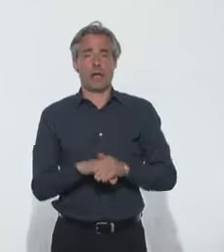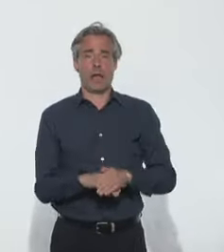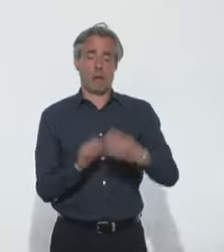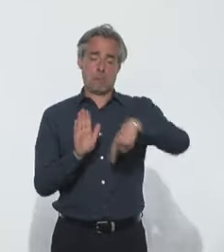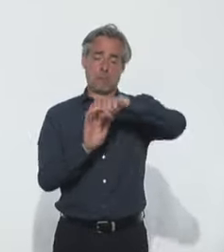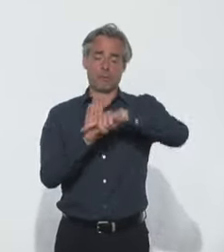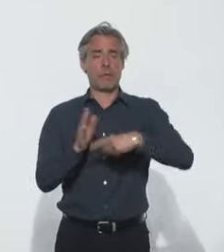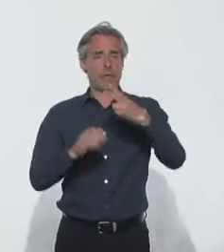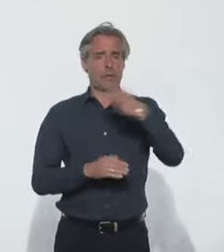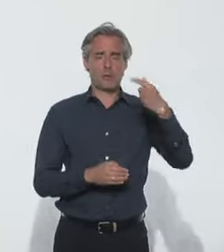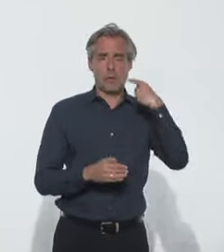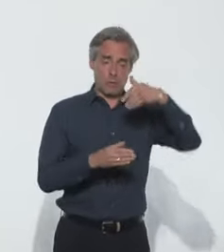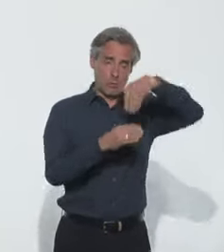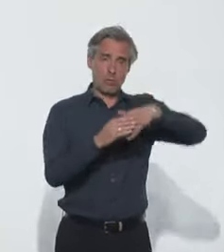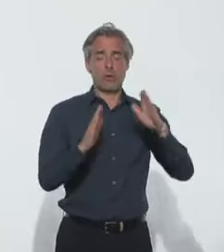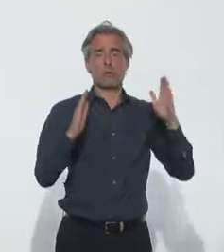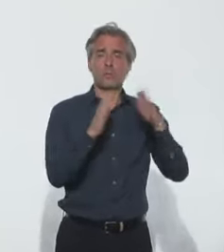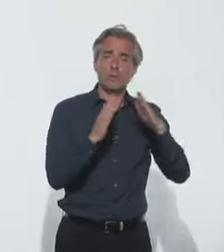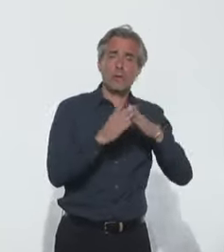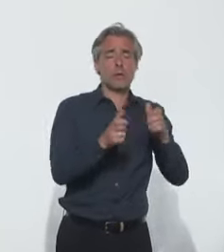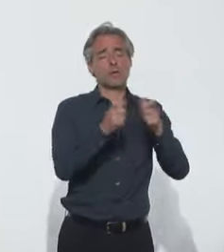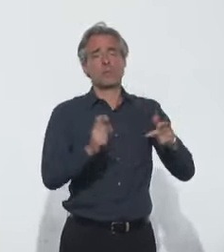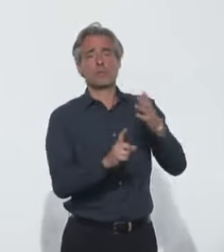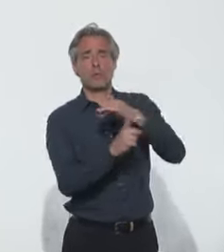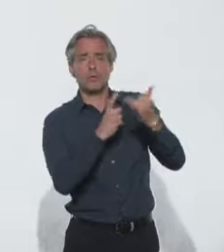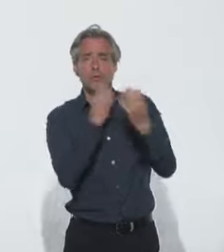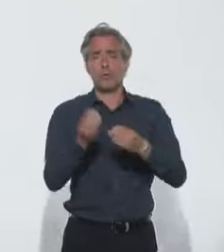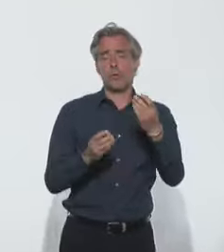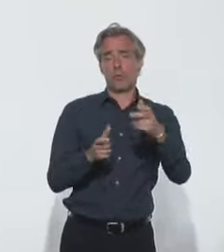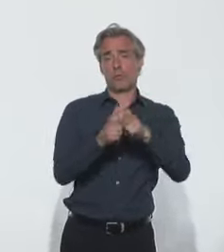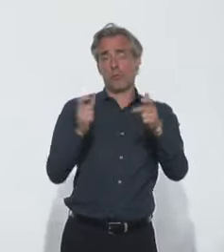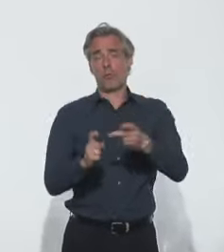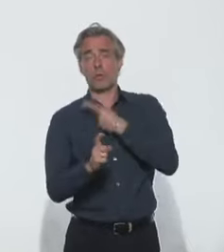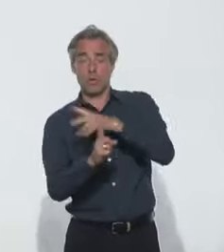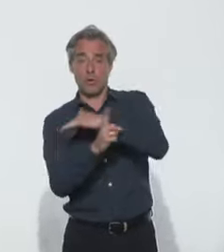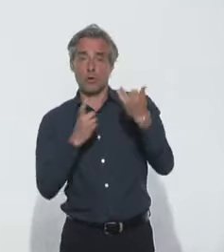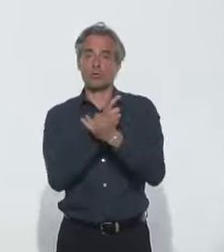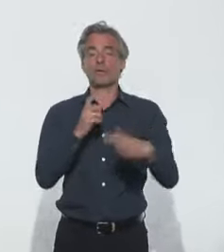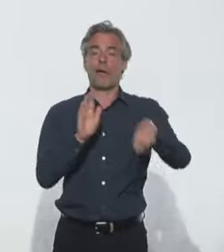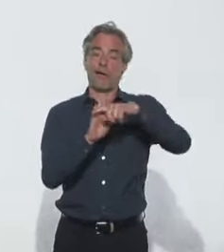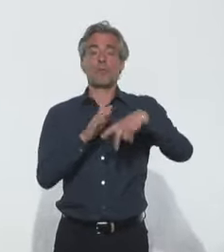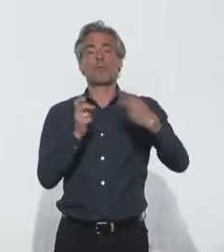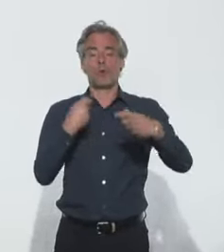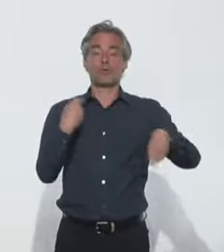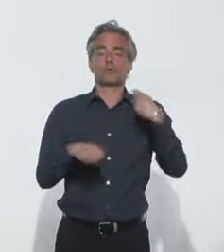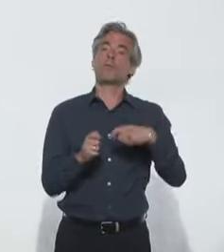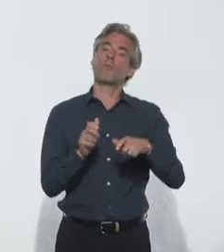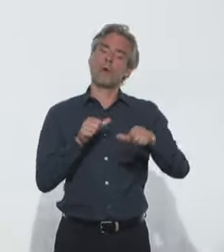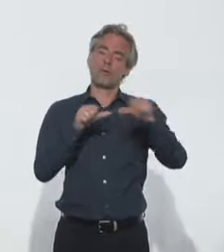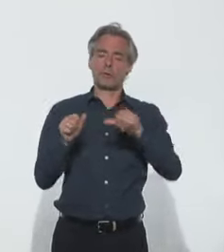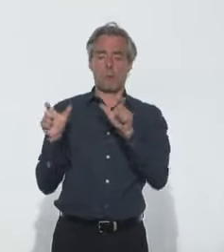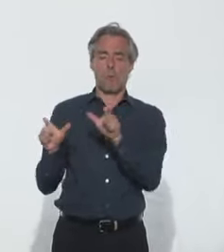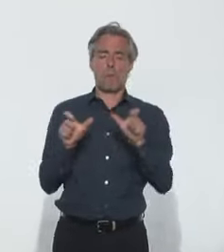au confinement dans les établissements sociaux, médico-sociaux, sont assouplies pour permettre, dans des conditions très encadrées,